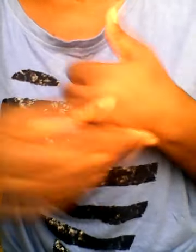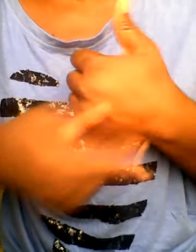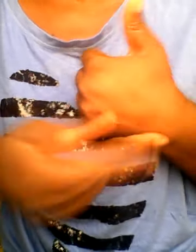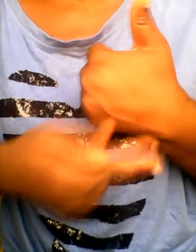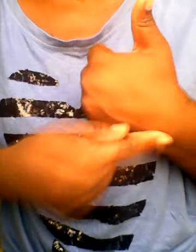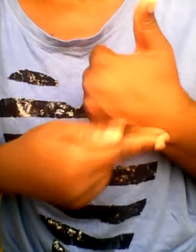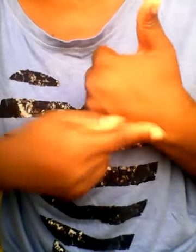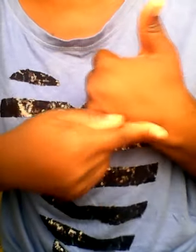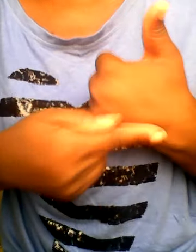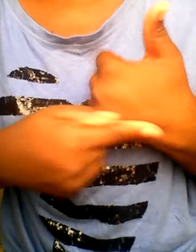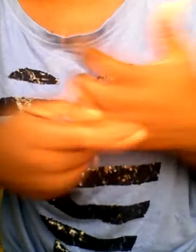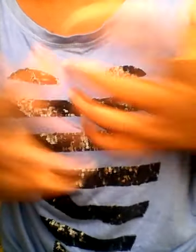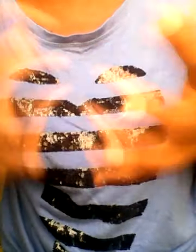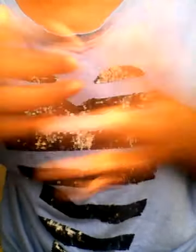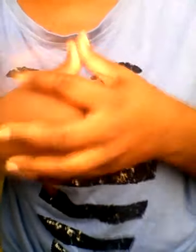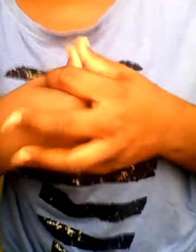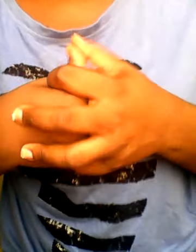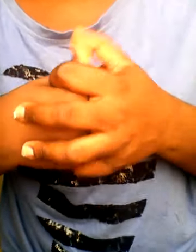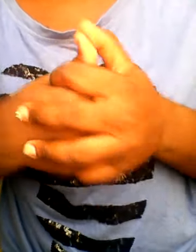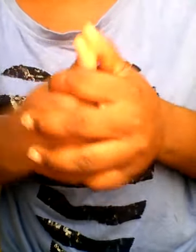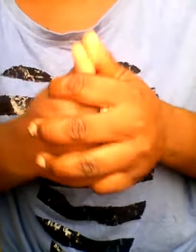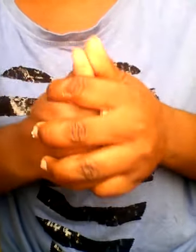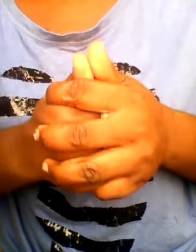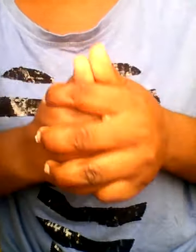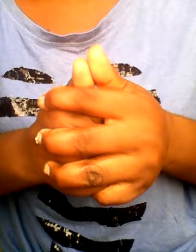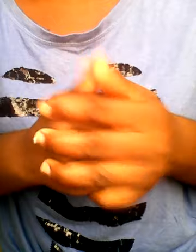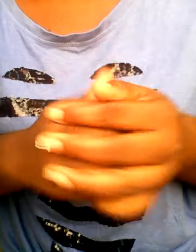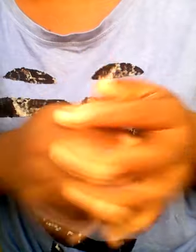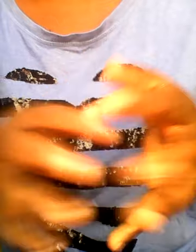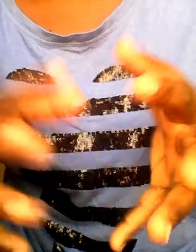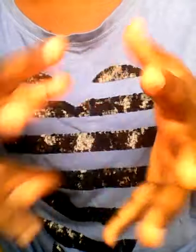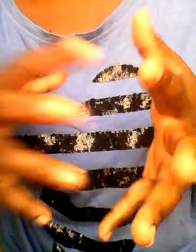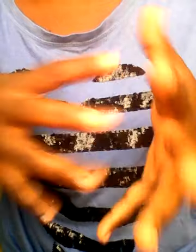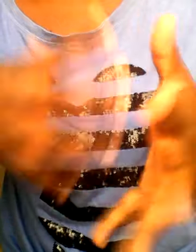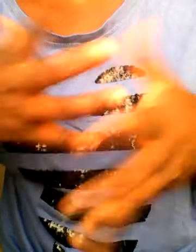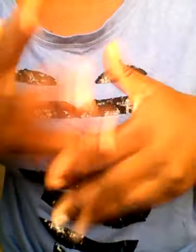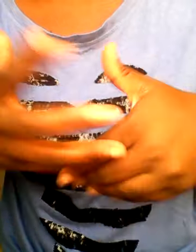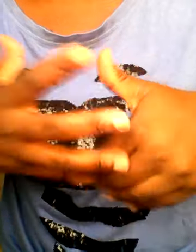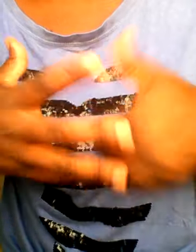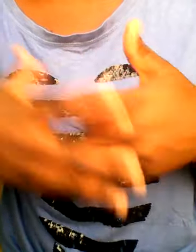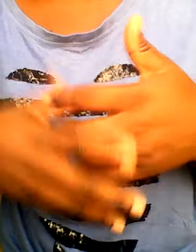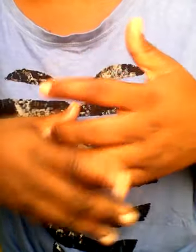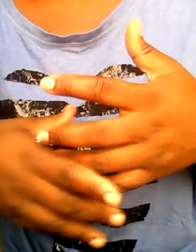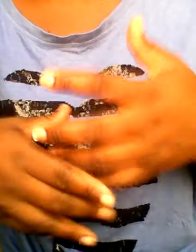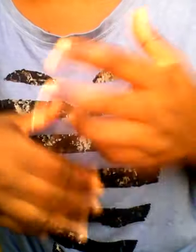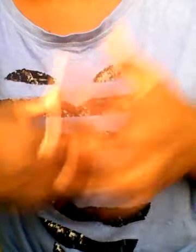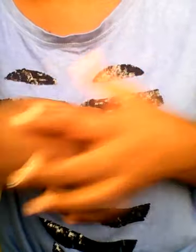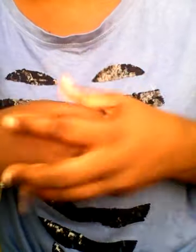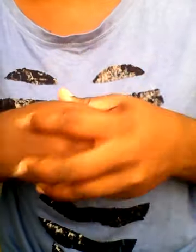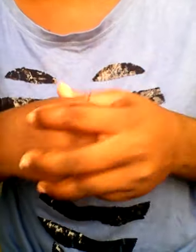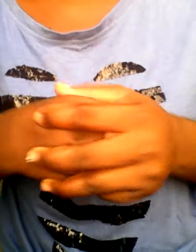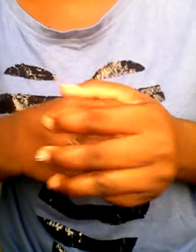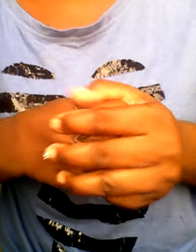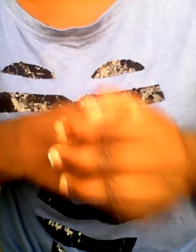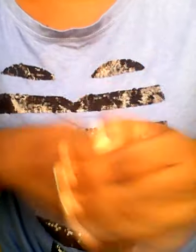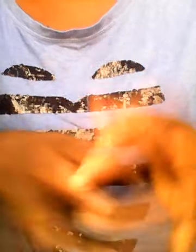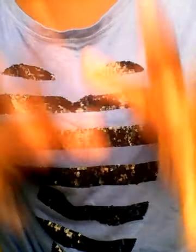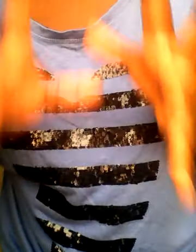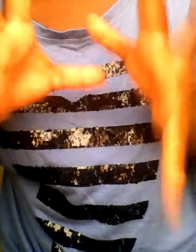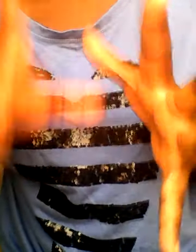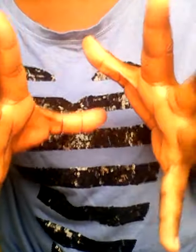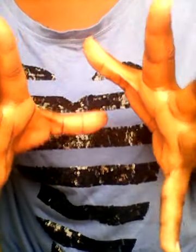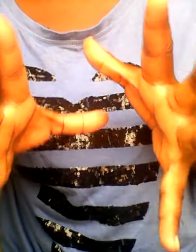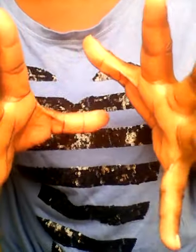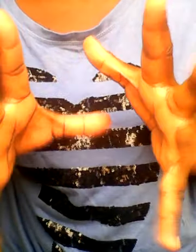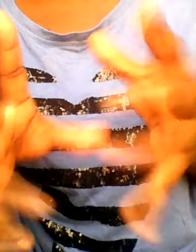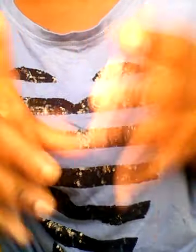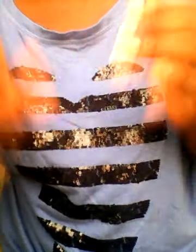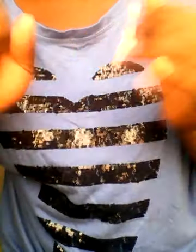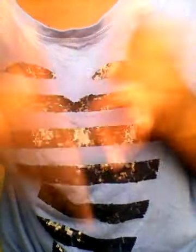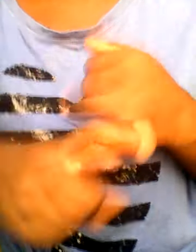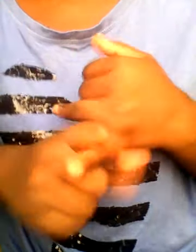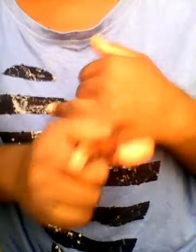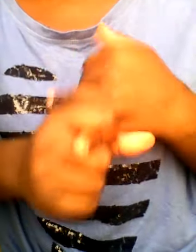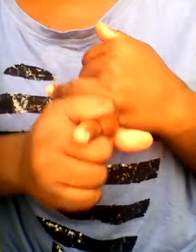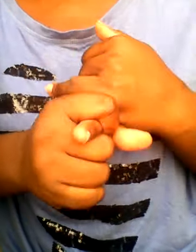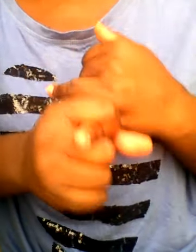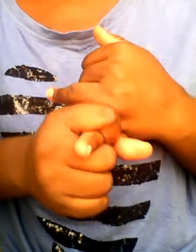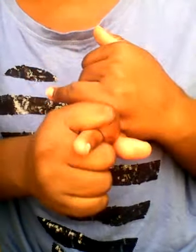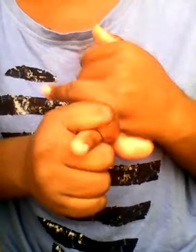sous votre pôle et surveiller aussi votre organisme voilà donc c'est très simple arrêtez des bains chauds